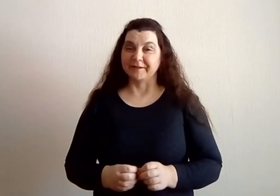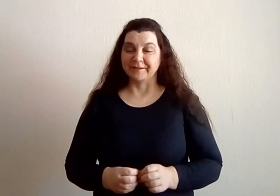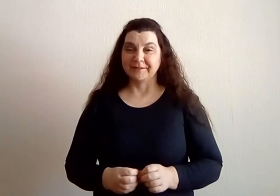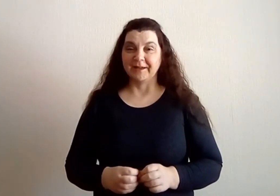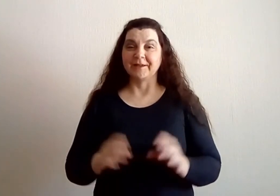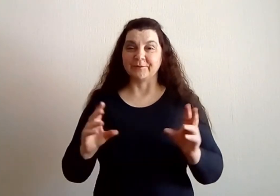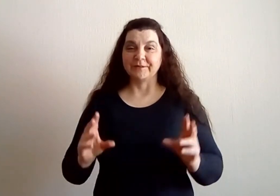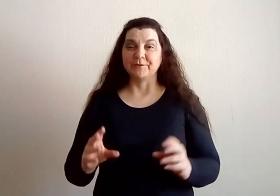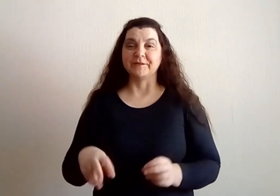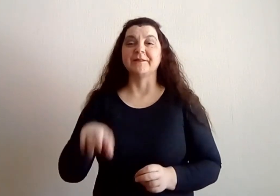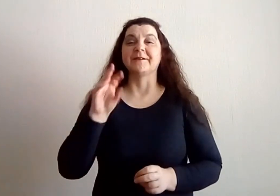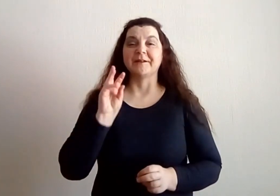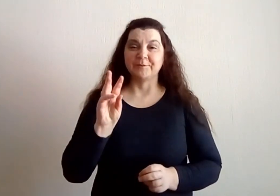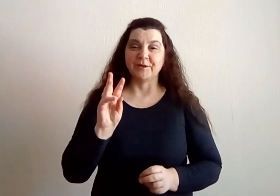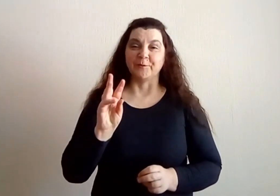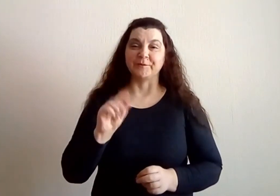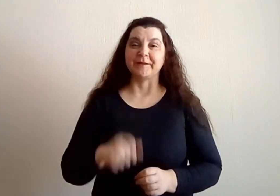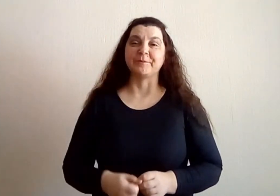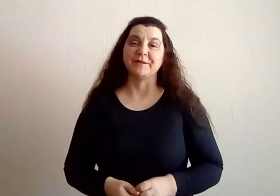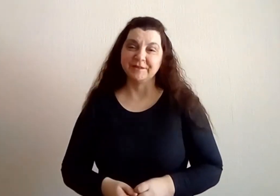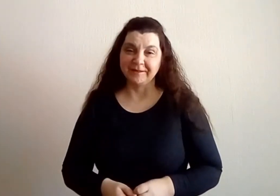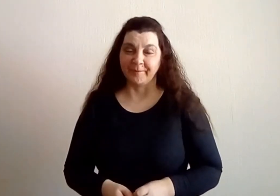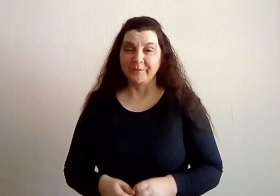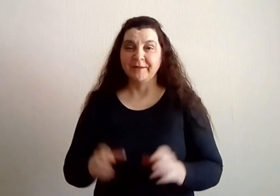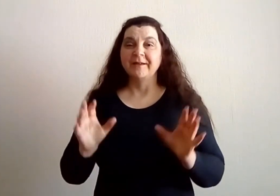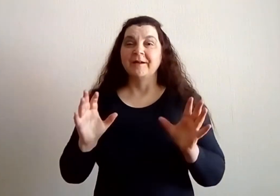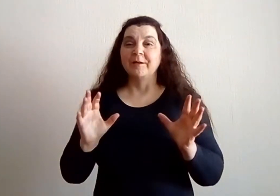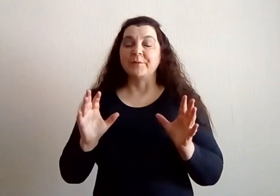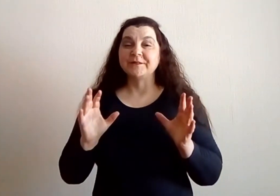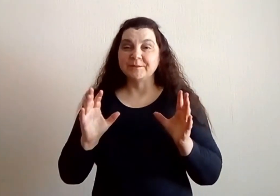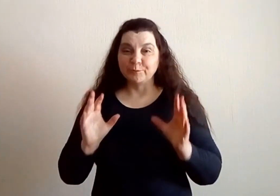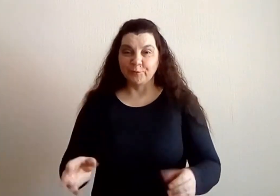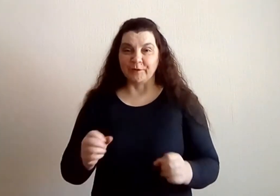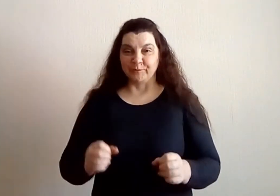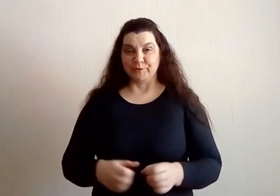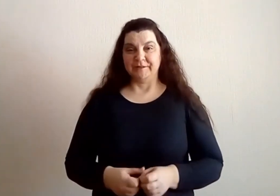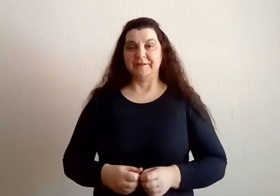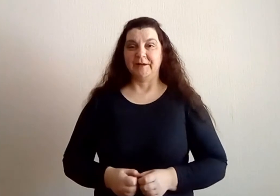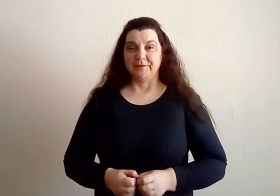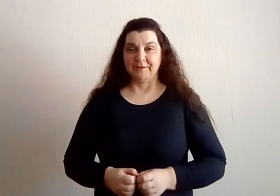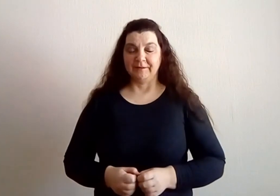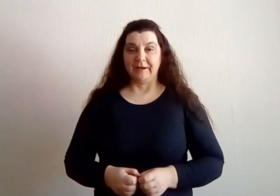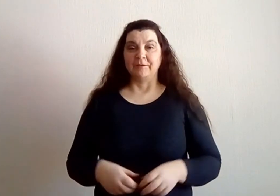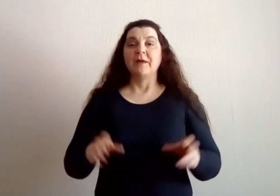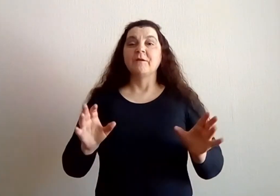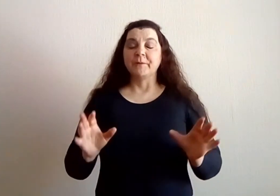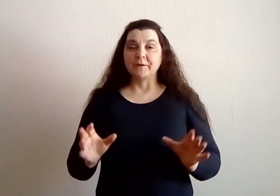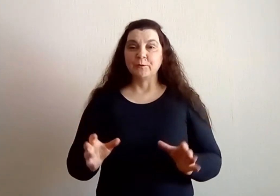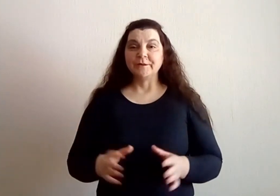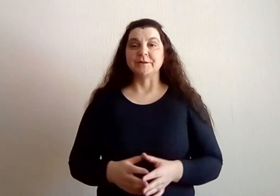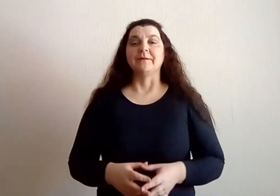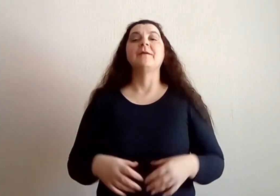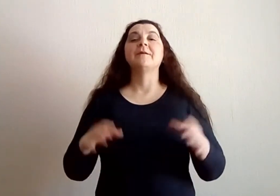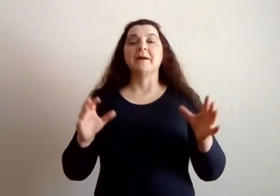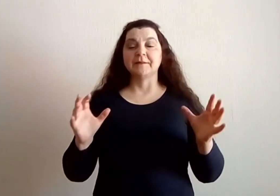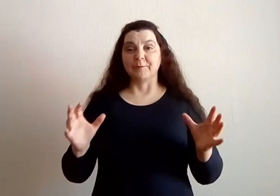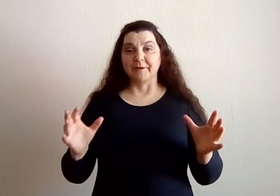конца, и вы узнаете как минимум три причины, почему вам нужно ставить дедлайн. В первую очередь, когда мы